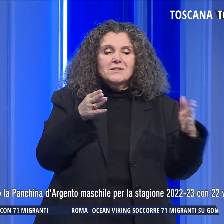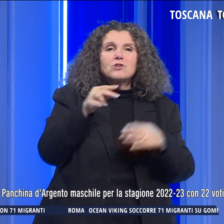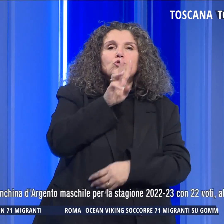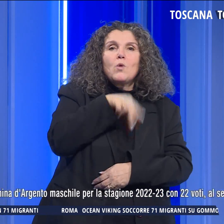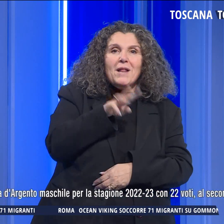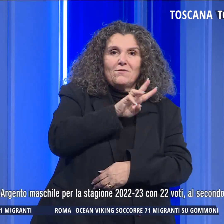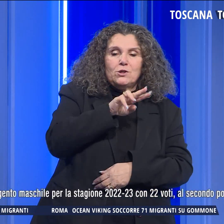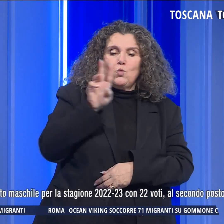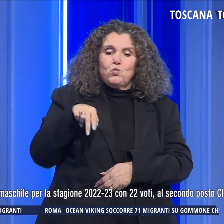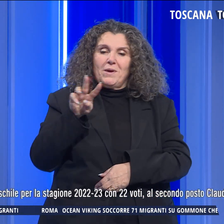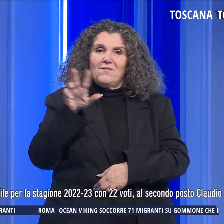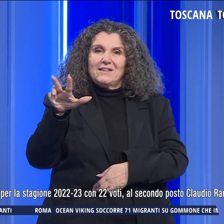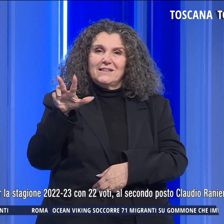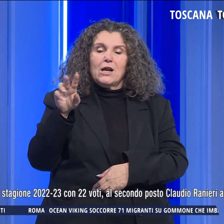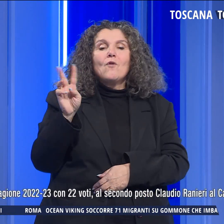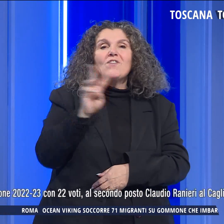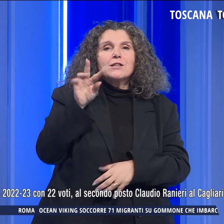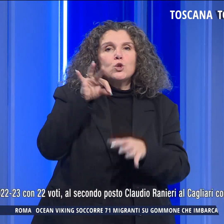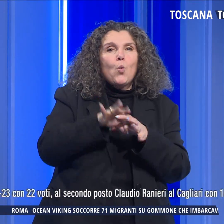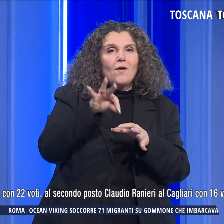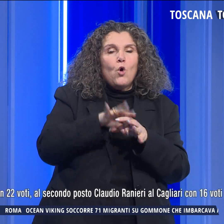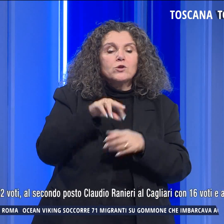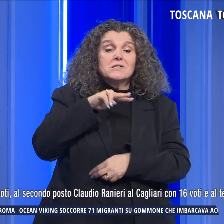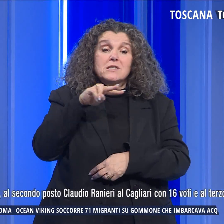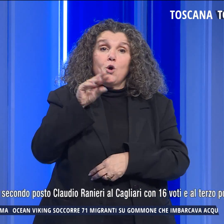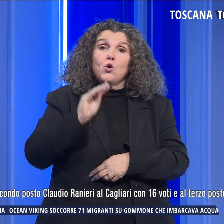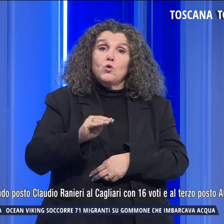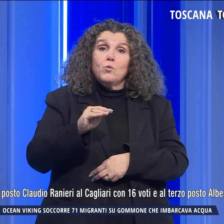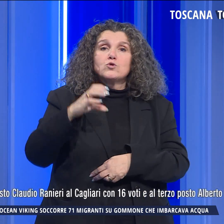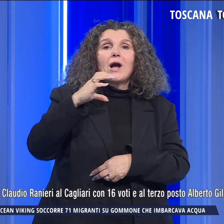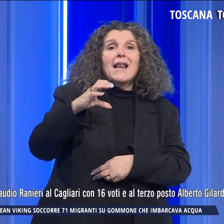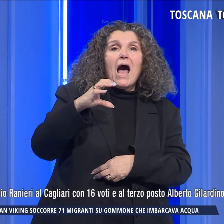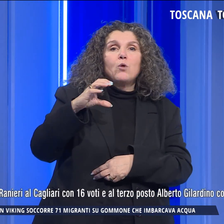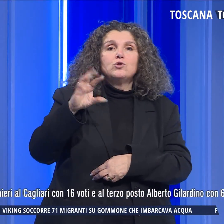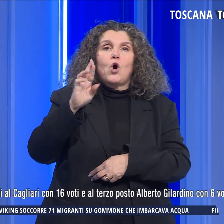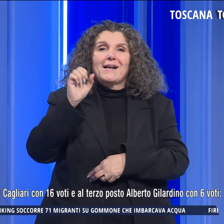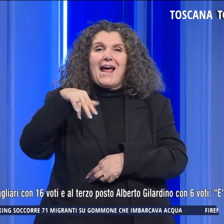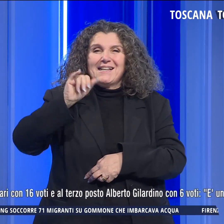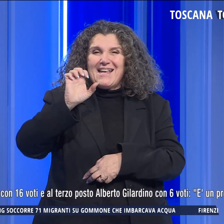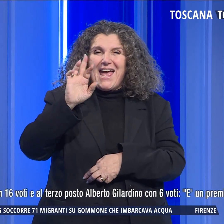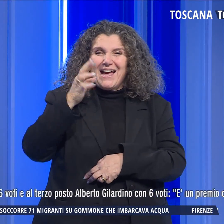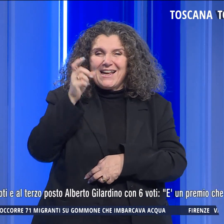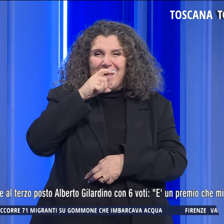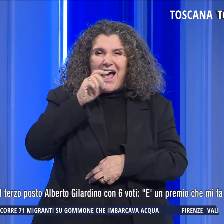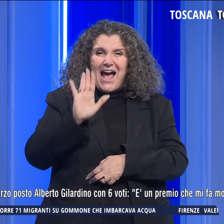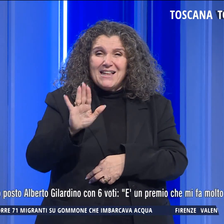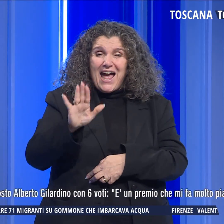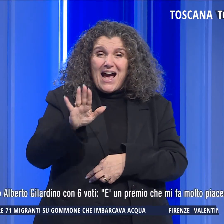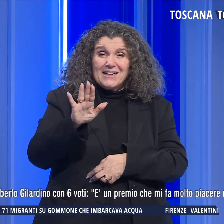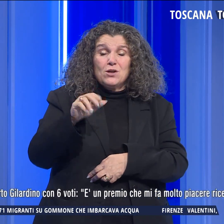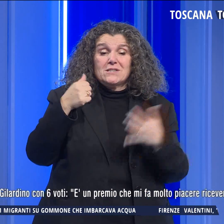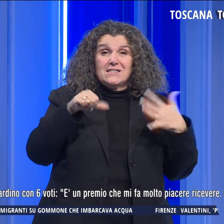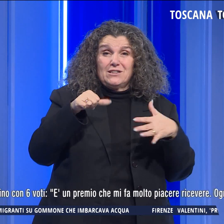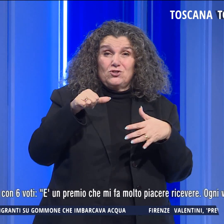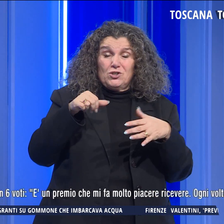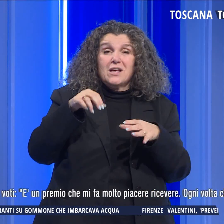-2023, con 22 voti. Al secondo posto Claudio Ranieri, al Cagliari con 16 voti, al terzo